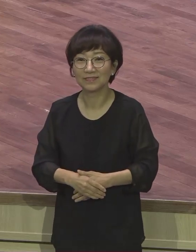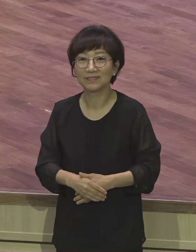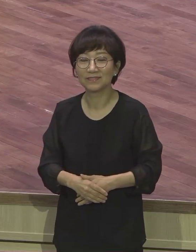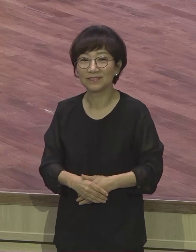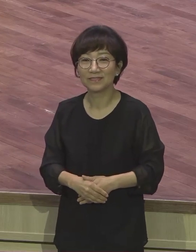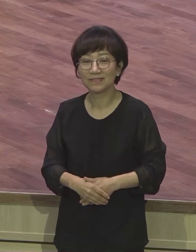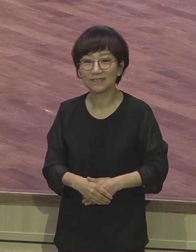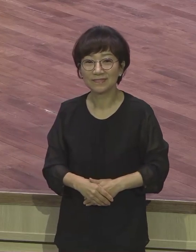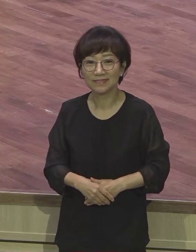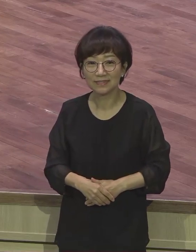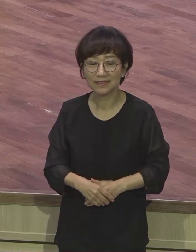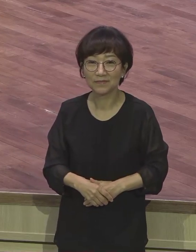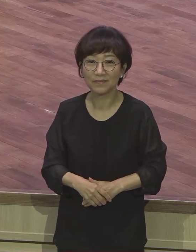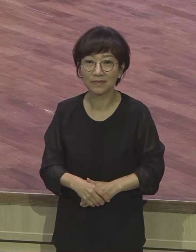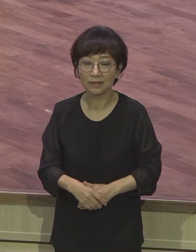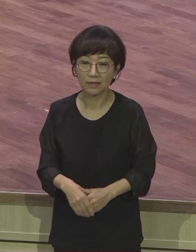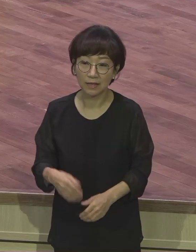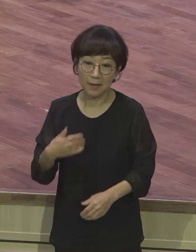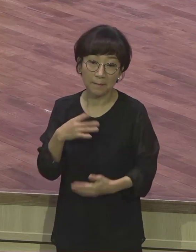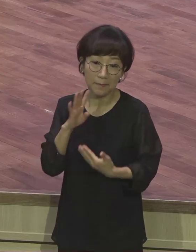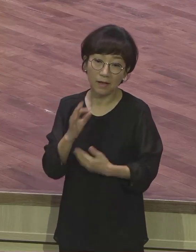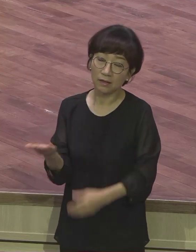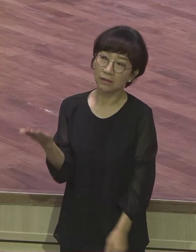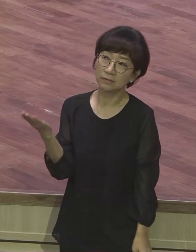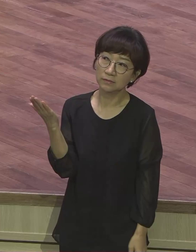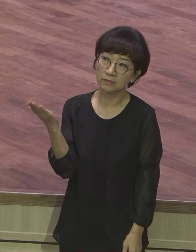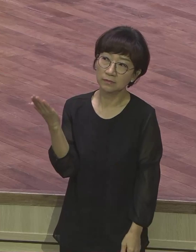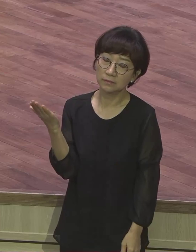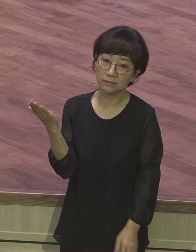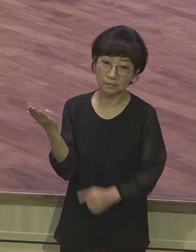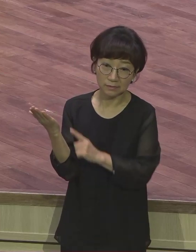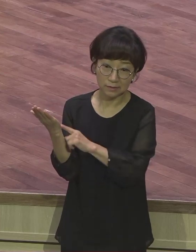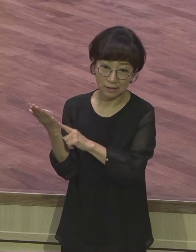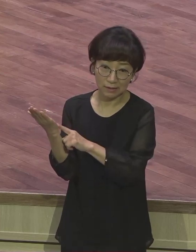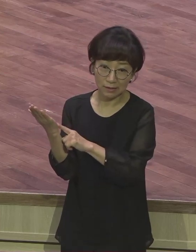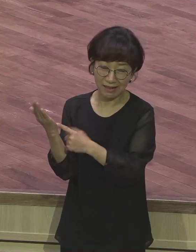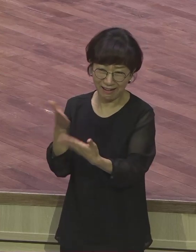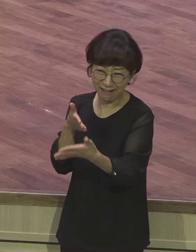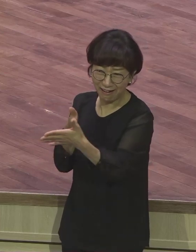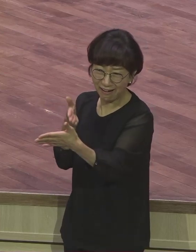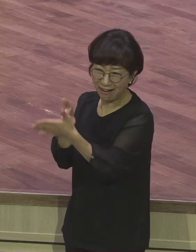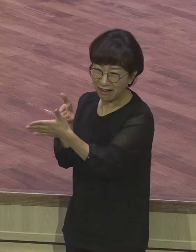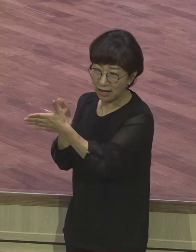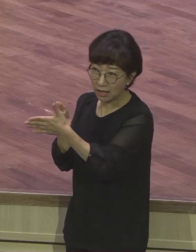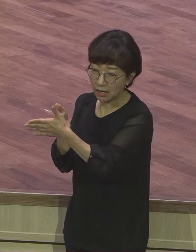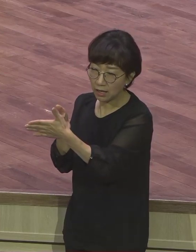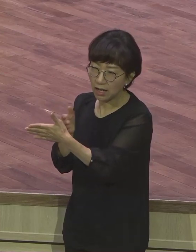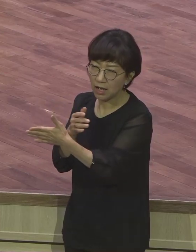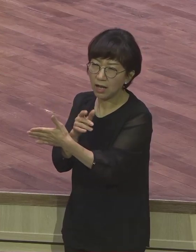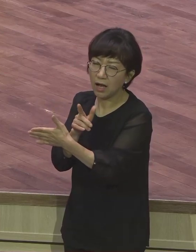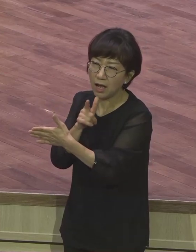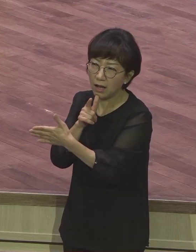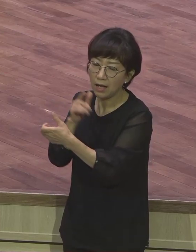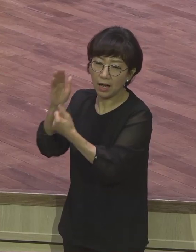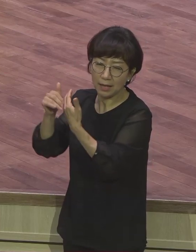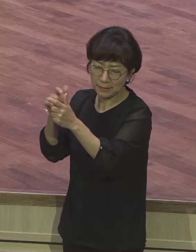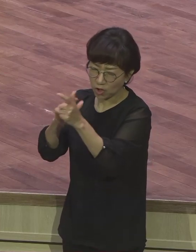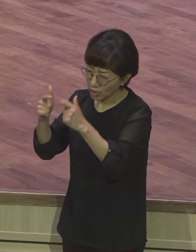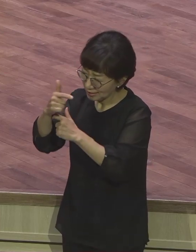내가 간고했는데 안 되었을 때 이것을 통해서 하나님의 더 깊은 사랑을 여러분이 체험해야 돼요.